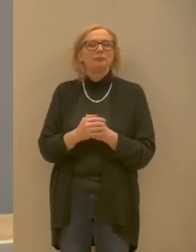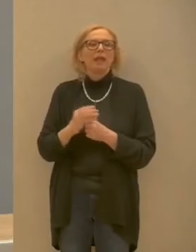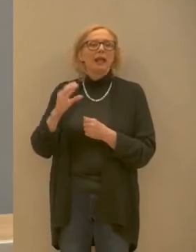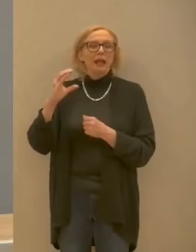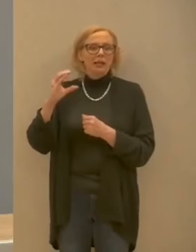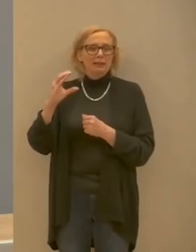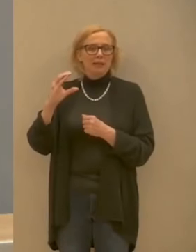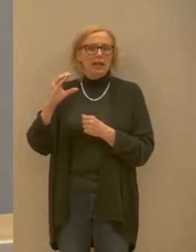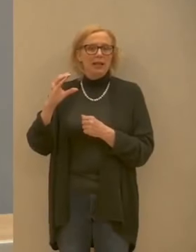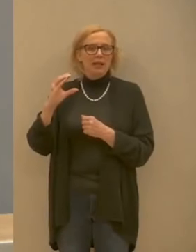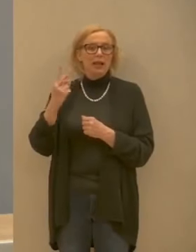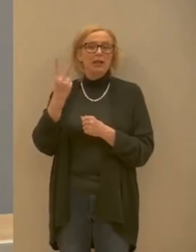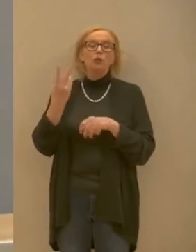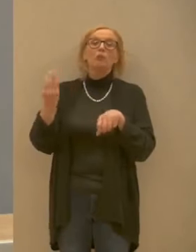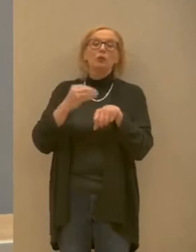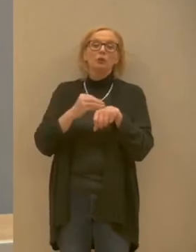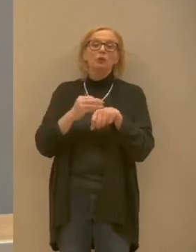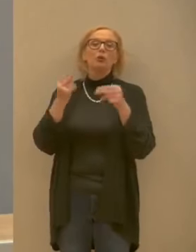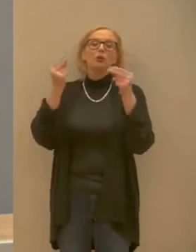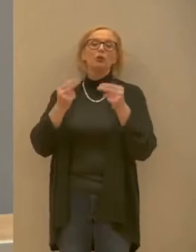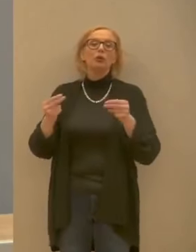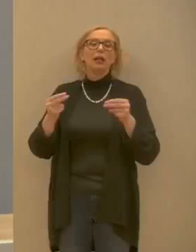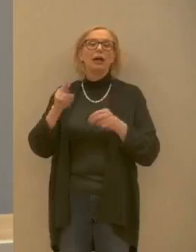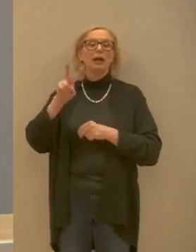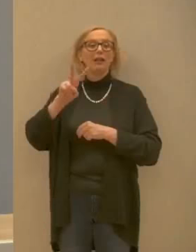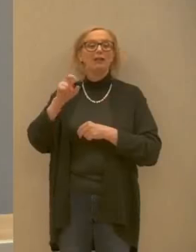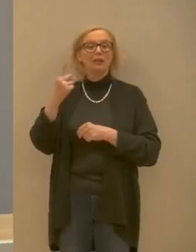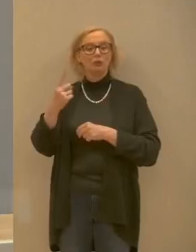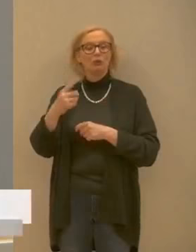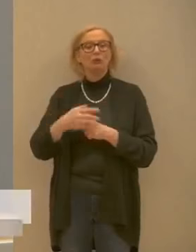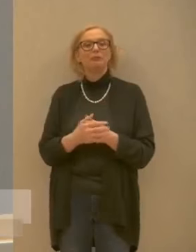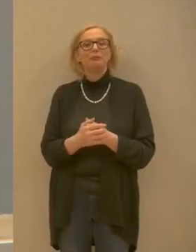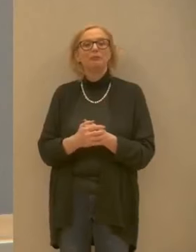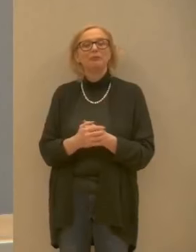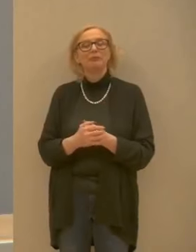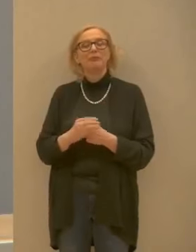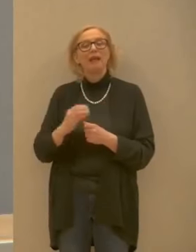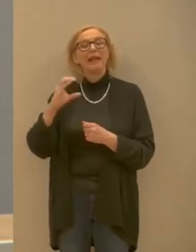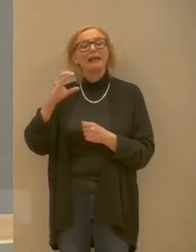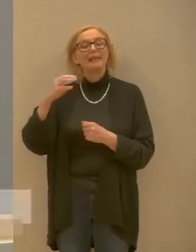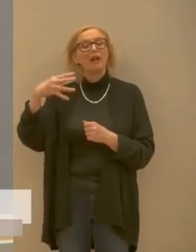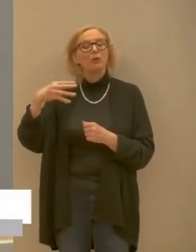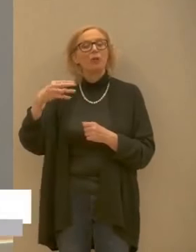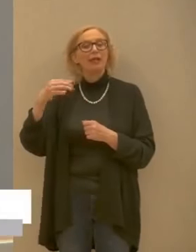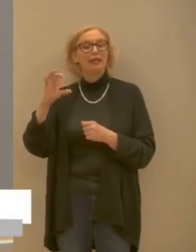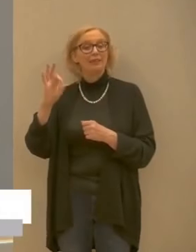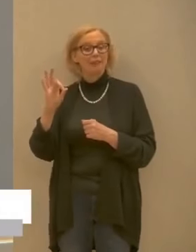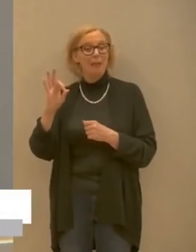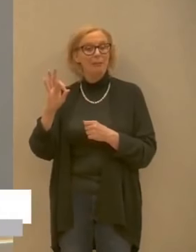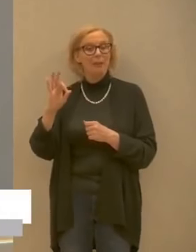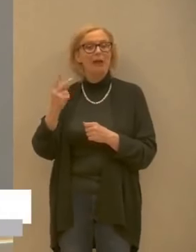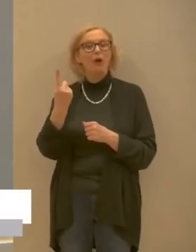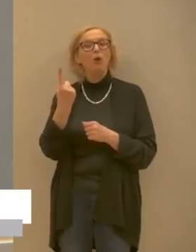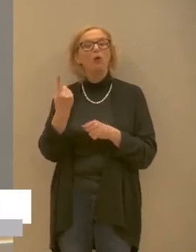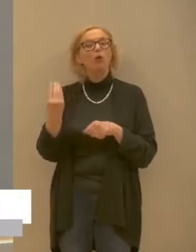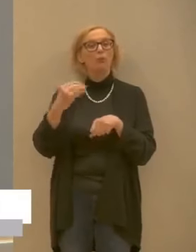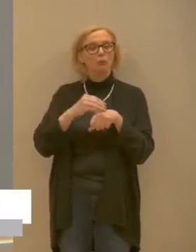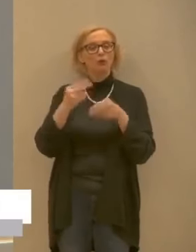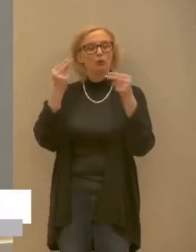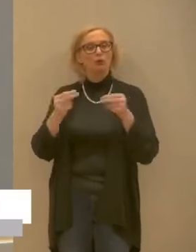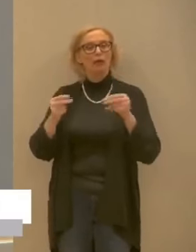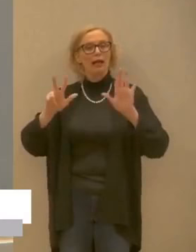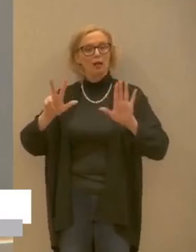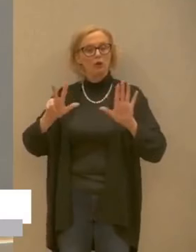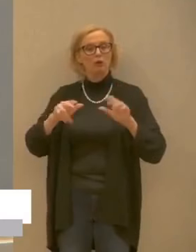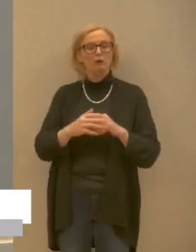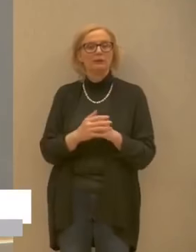Canazzei 2 in più totale 21 Castello Mulina di Fiemme un caso in più totale 8